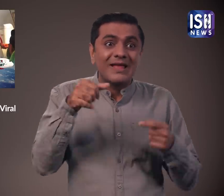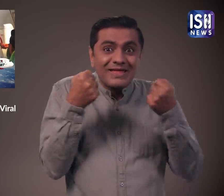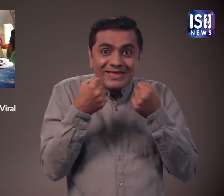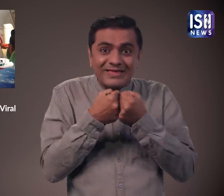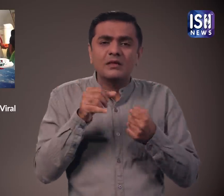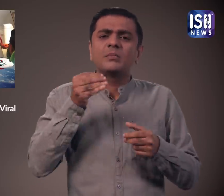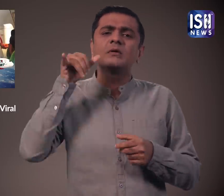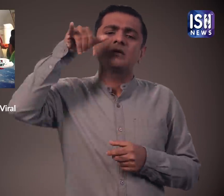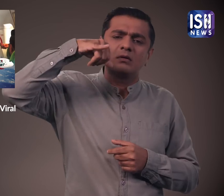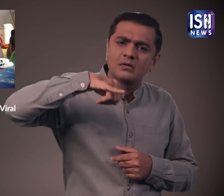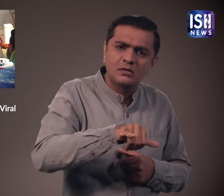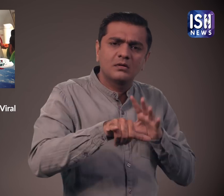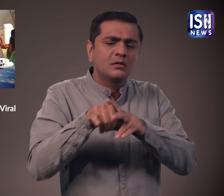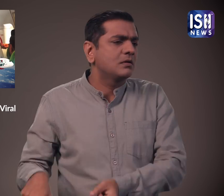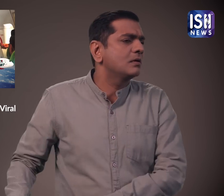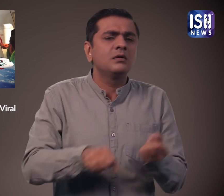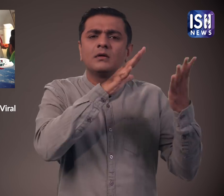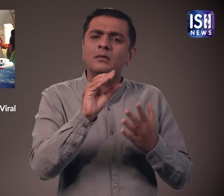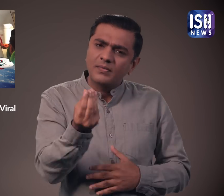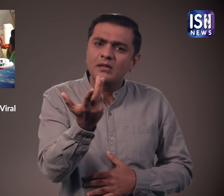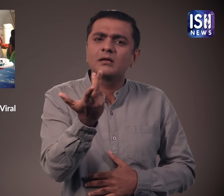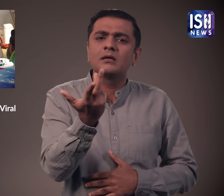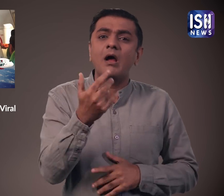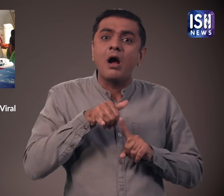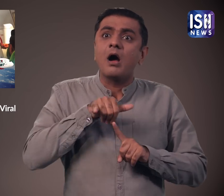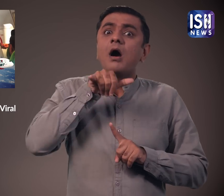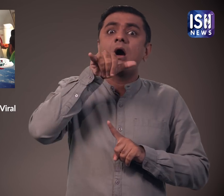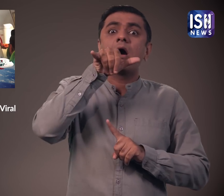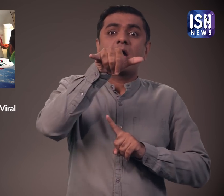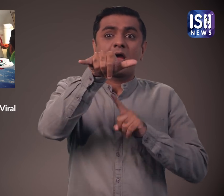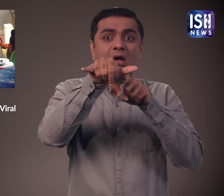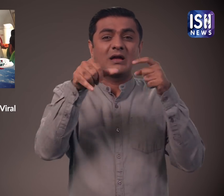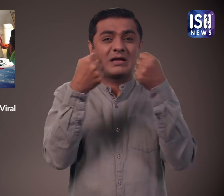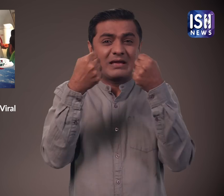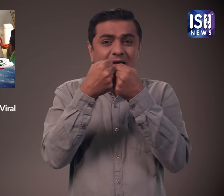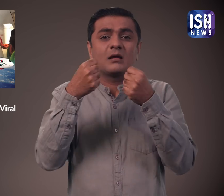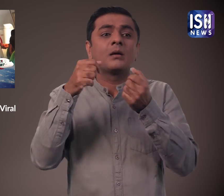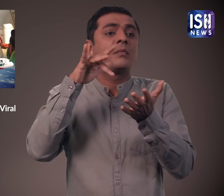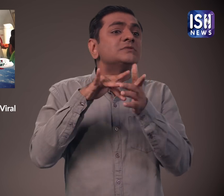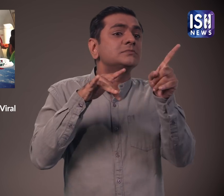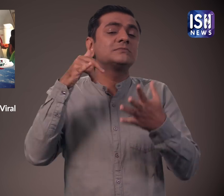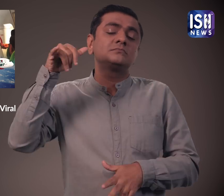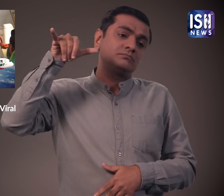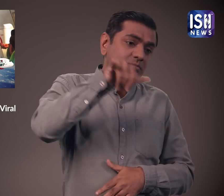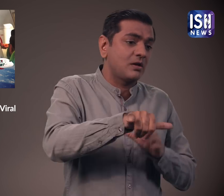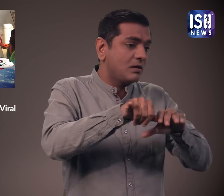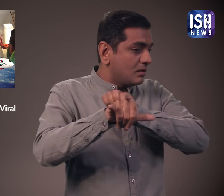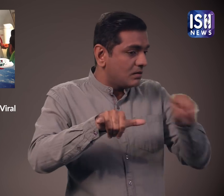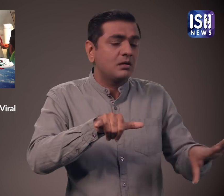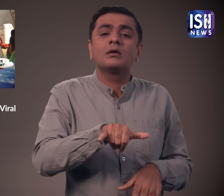चाहिए और यात्री को उदार देना चाहिए यदि लड़ाई हवा में होती है तो एरलाइन को यात्री को